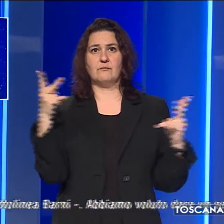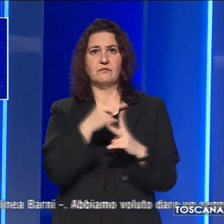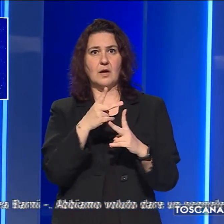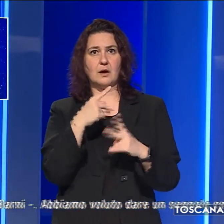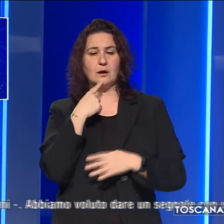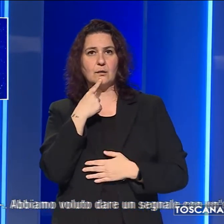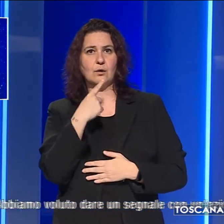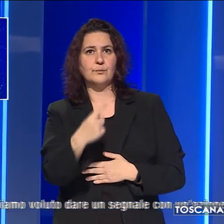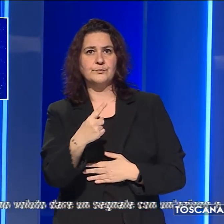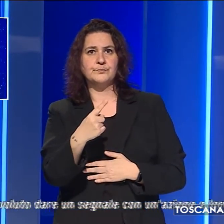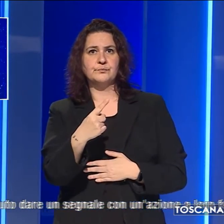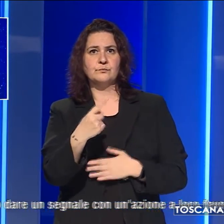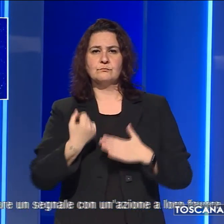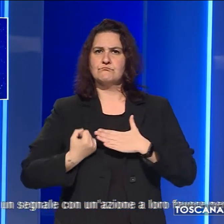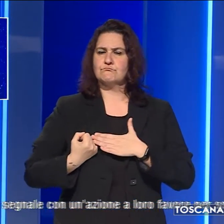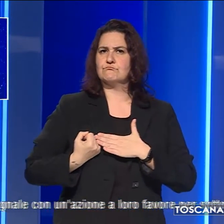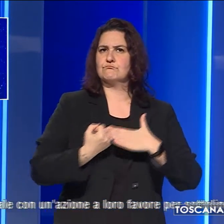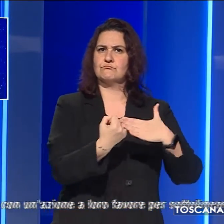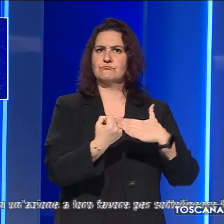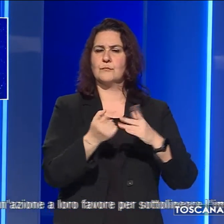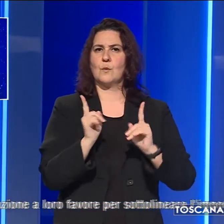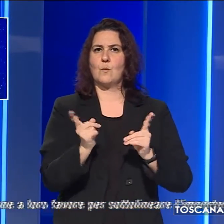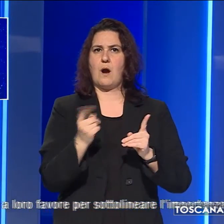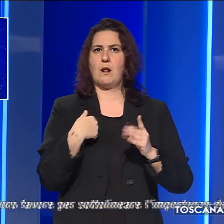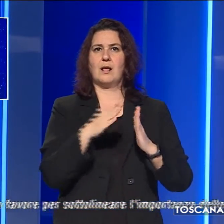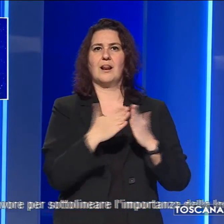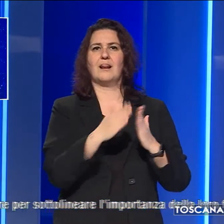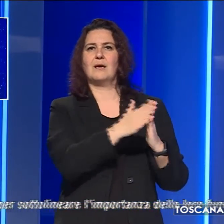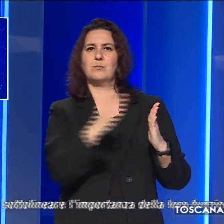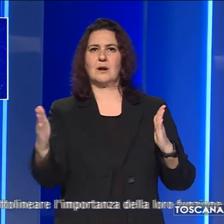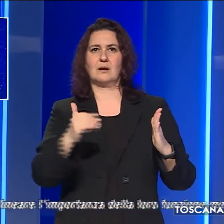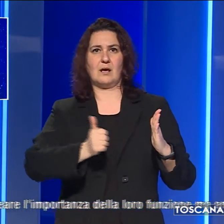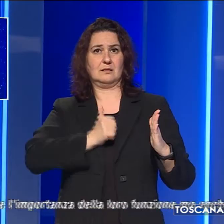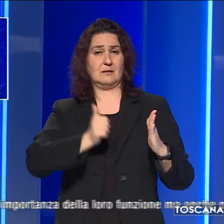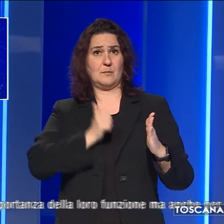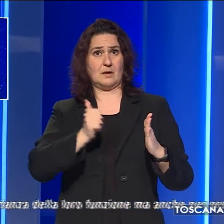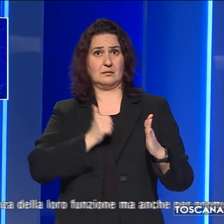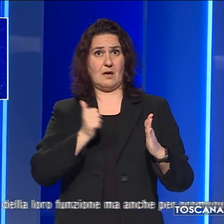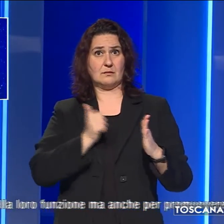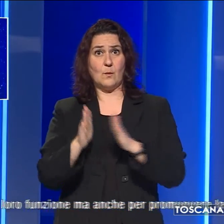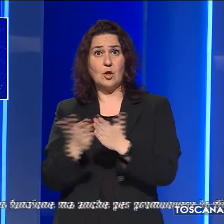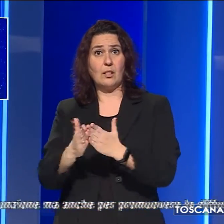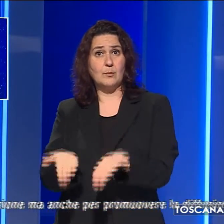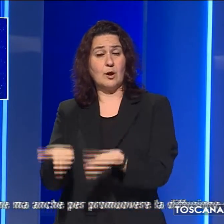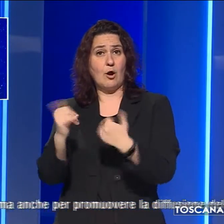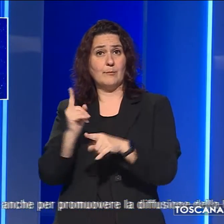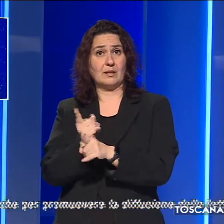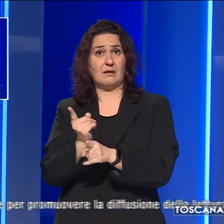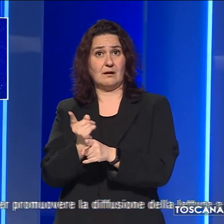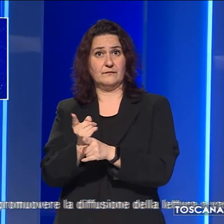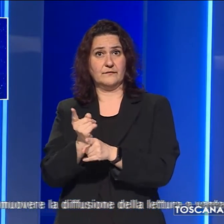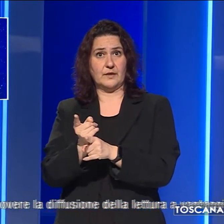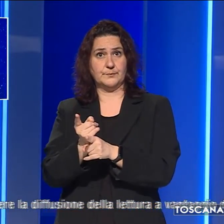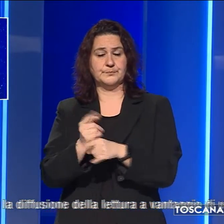particolare di sostenere le librerie indipendenti nell'acquisto dei volumi. Le librerie